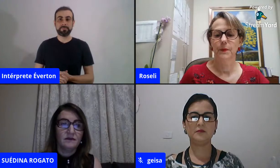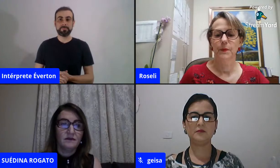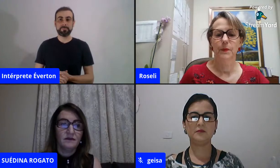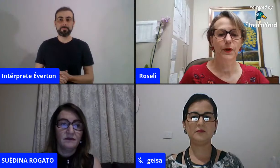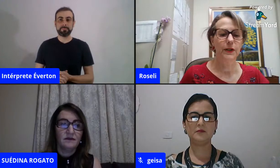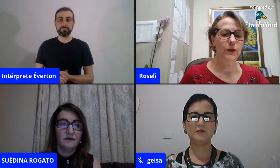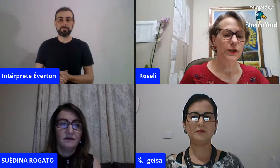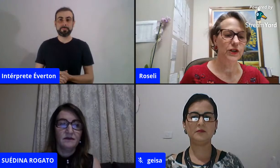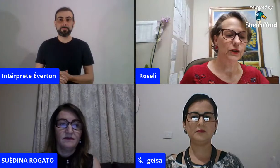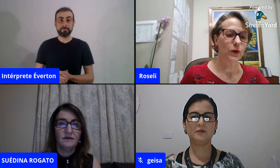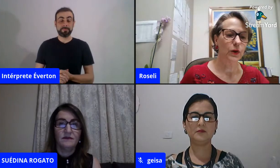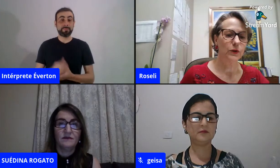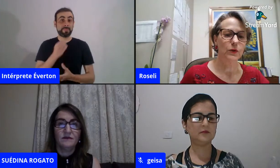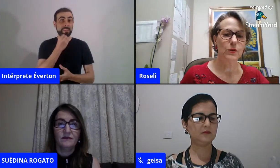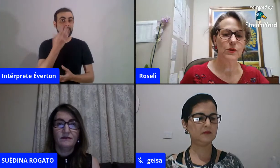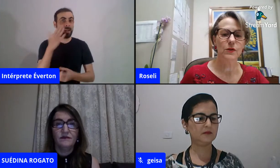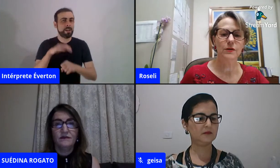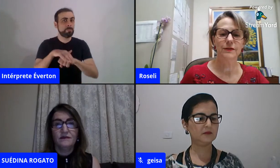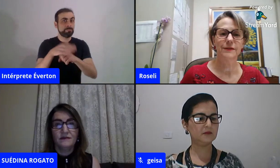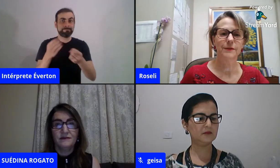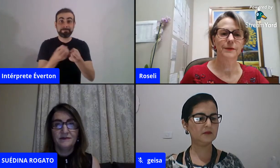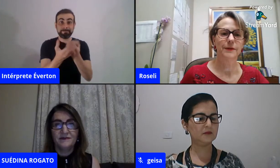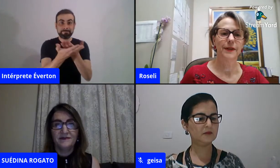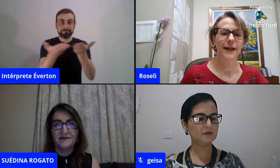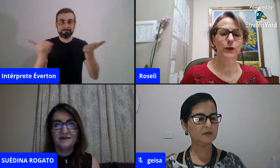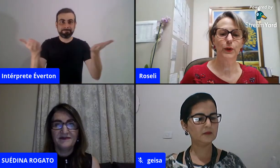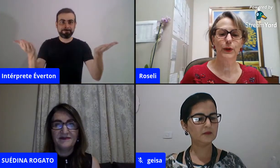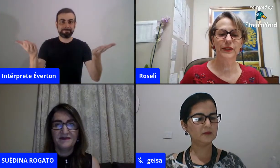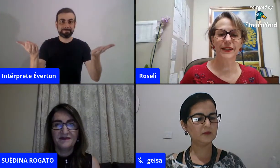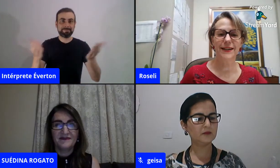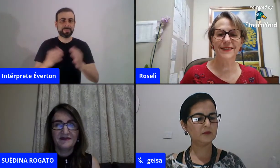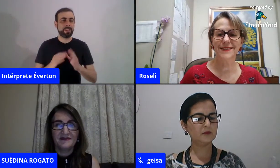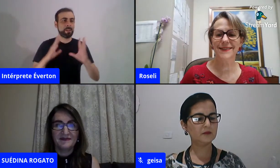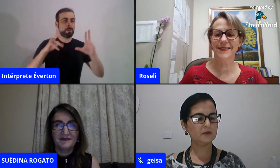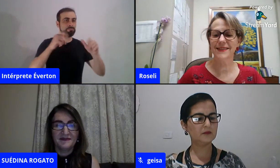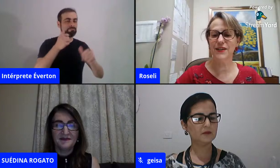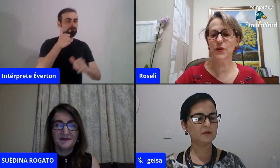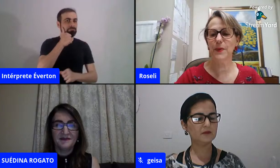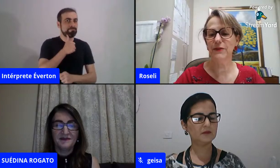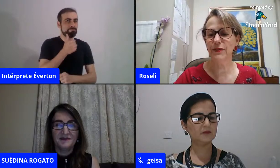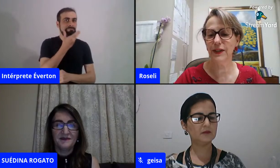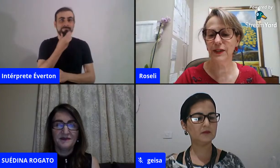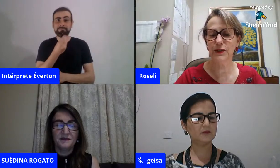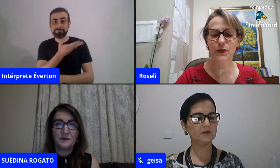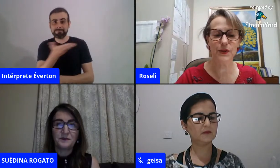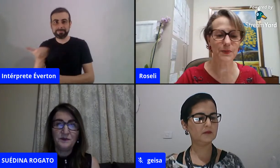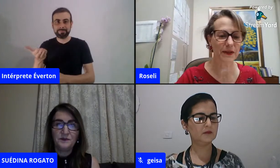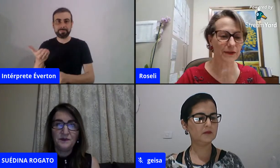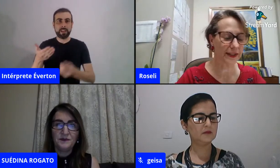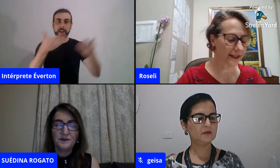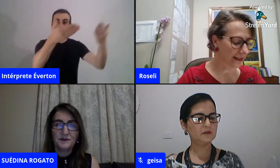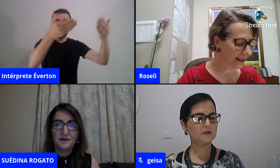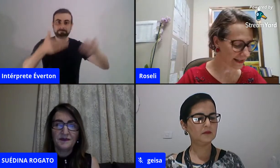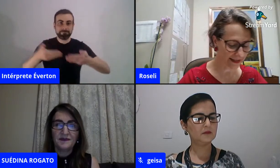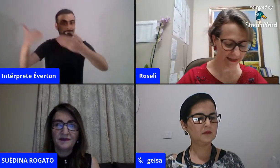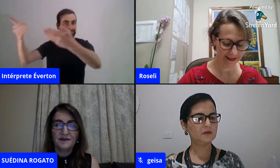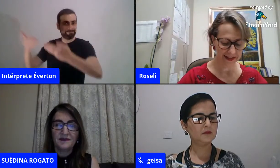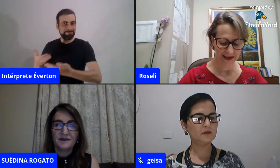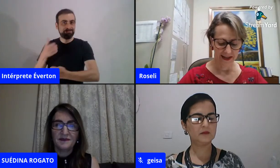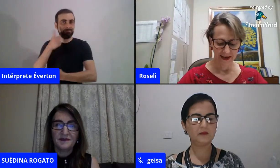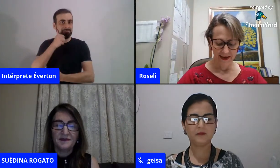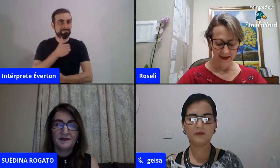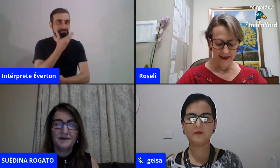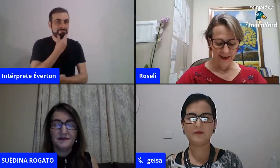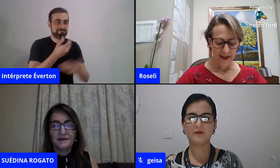Boa noite a todos, a todas. Sejam bem-vindos, bem-vindas.